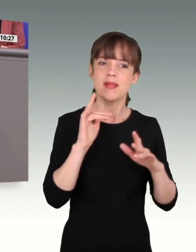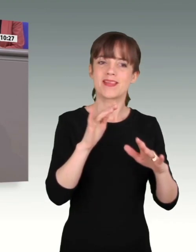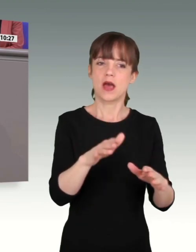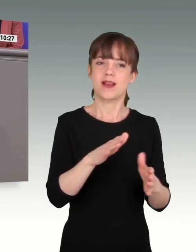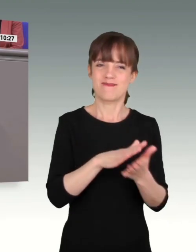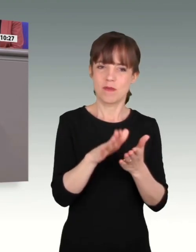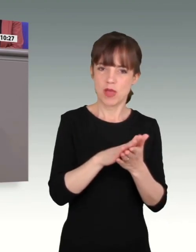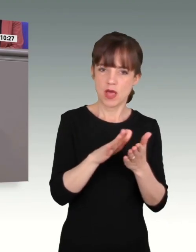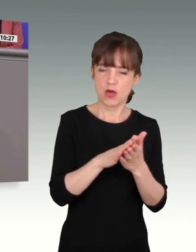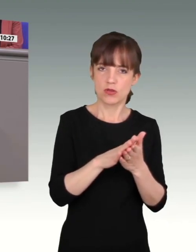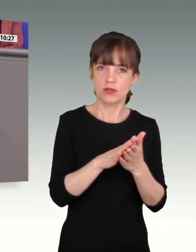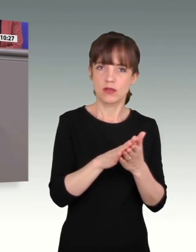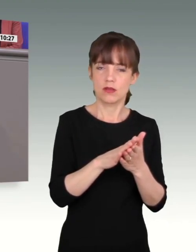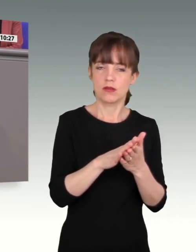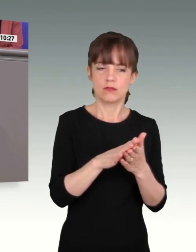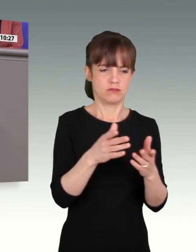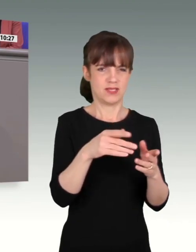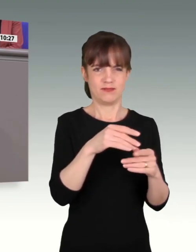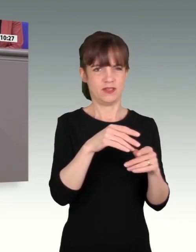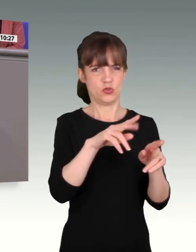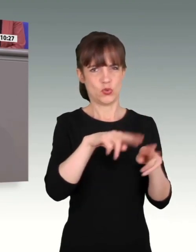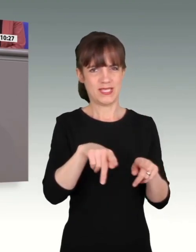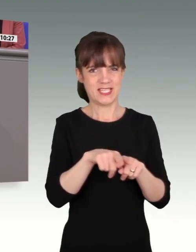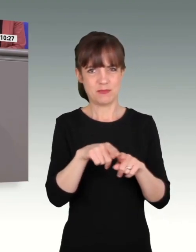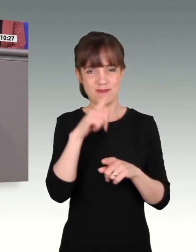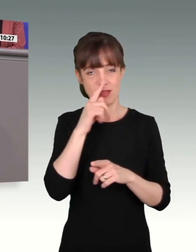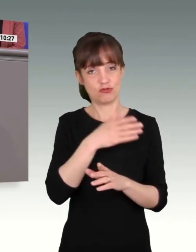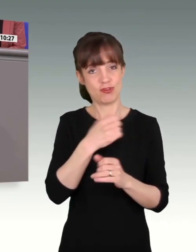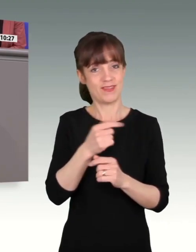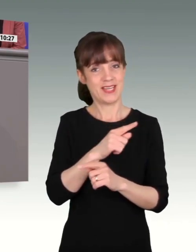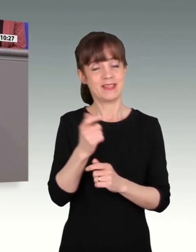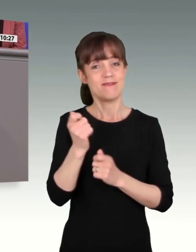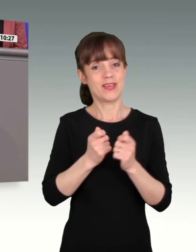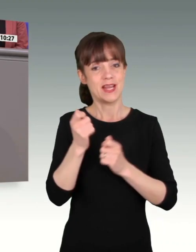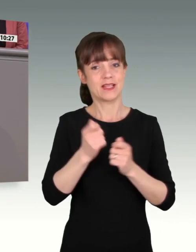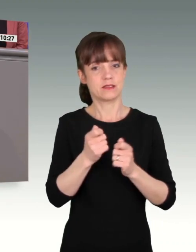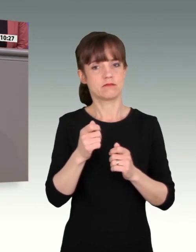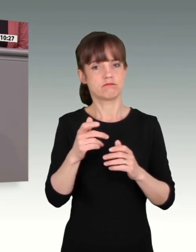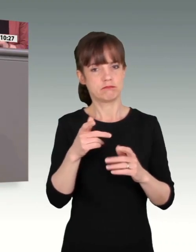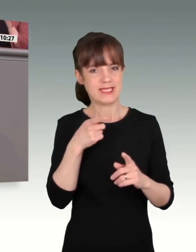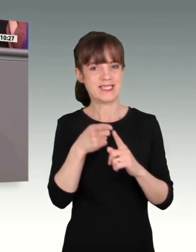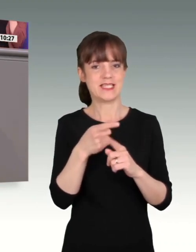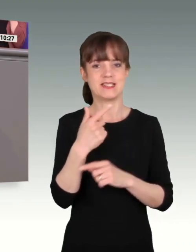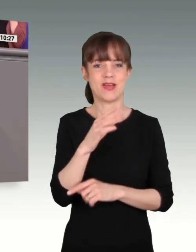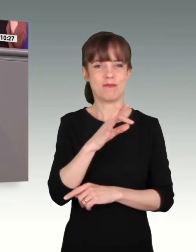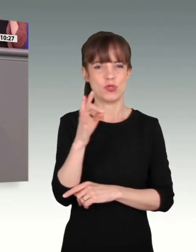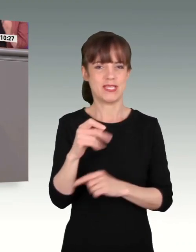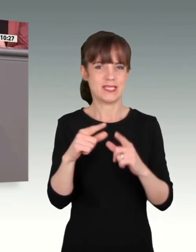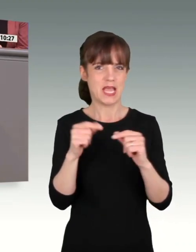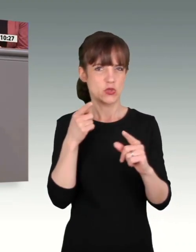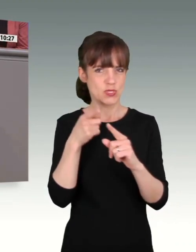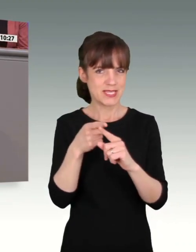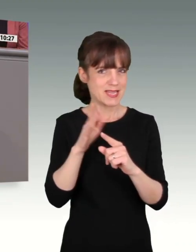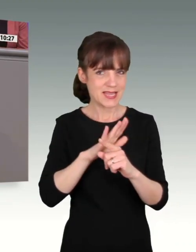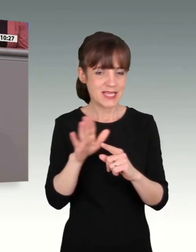genau dort wieder landen, wenn wir bis dahin die Finanzlinie nicht auf die 2-Prozent-NATO-Ziel gebracht haben. Und das wissen Sie, und deswegen